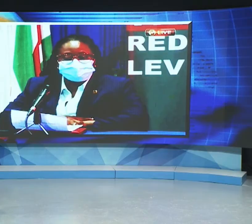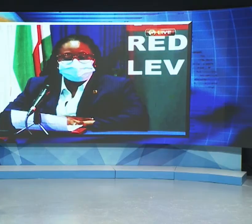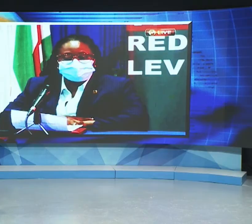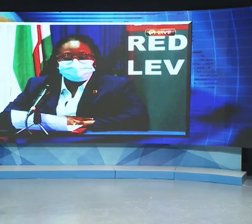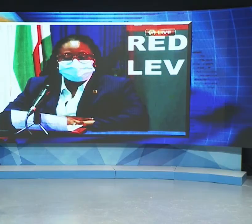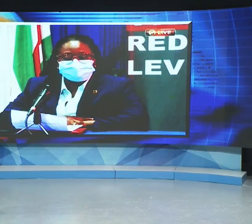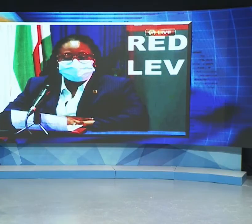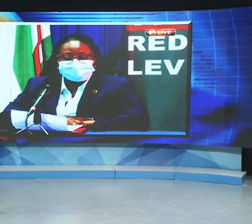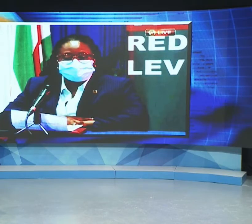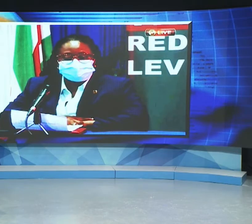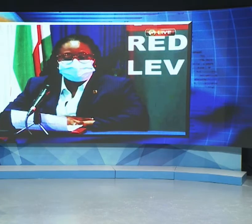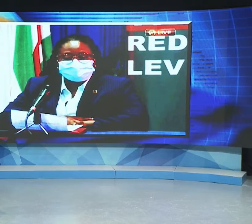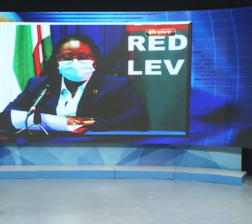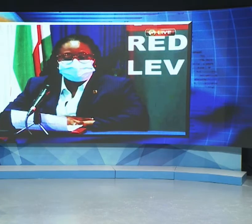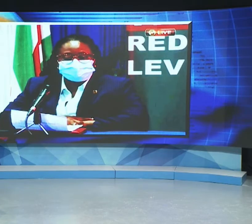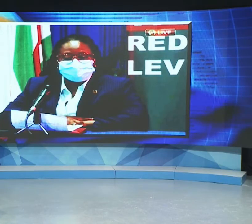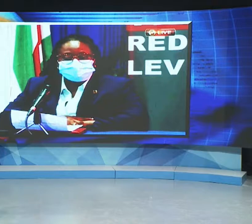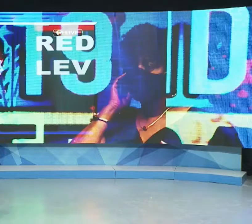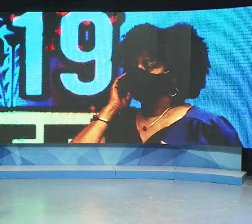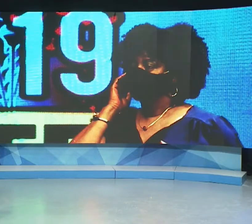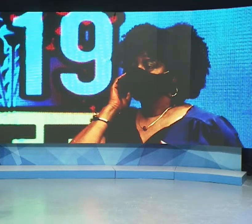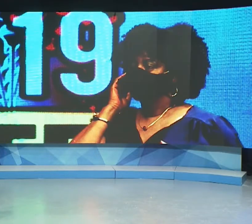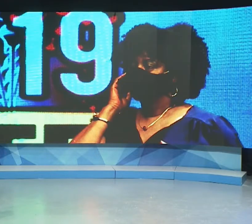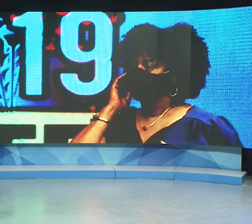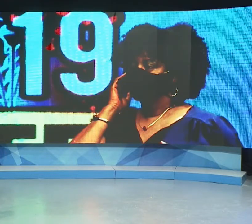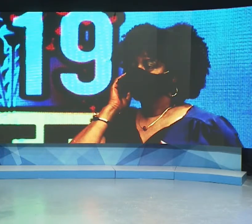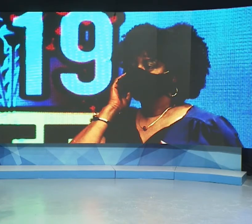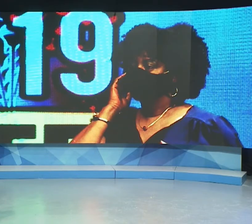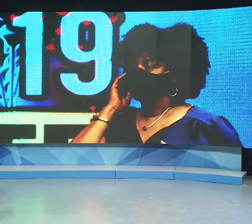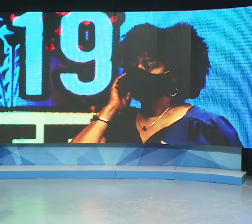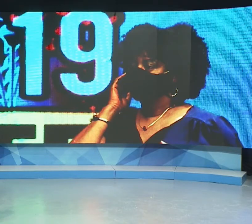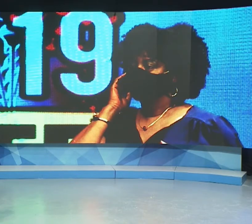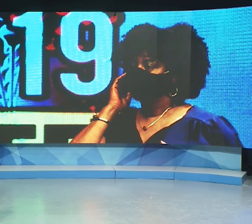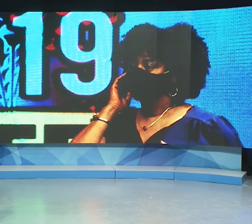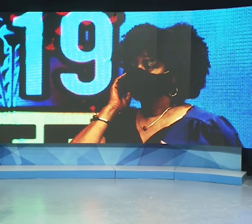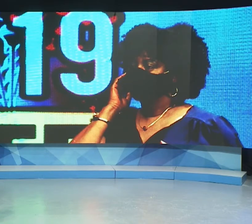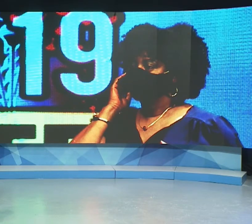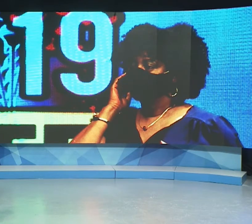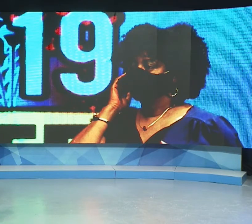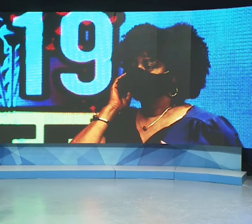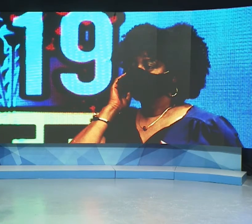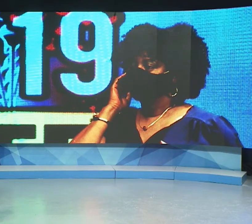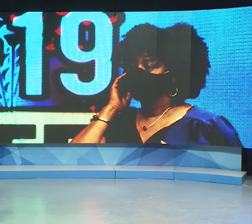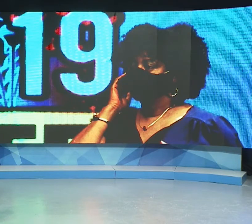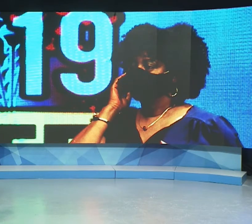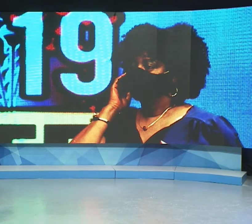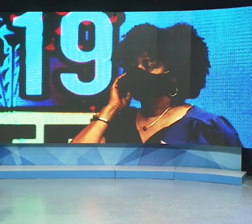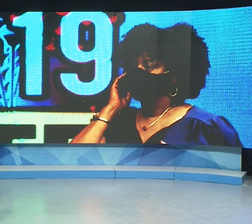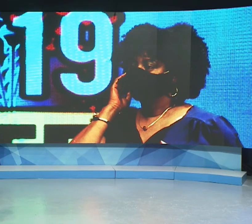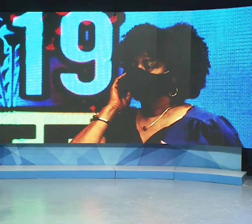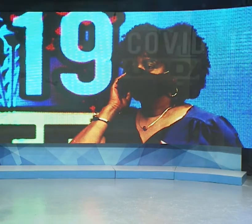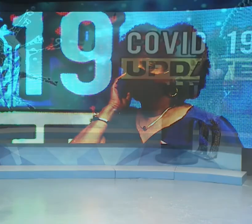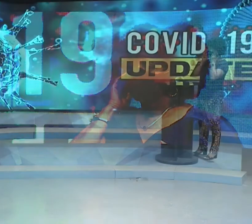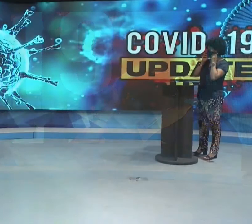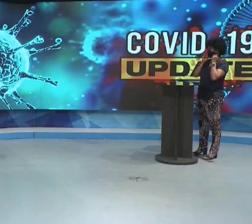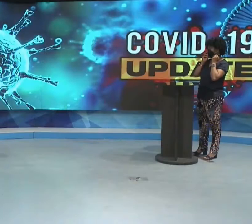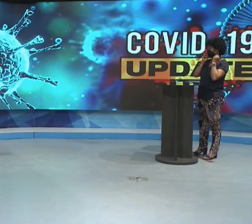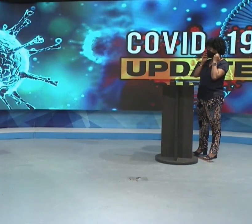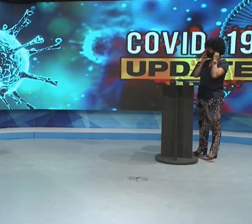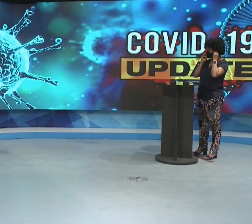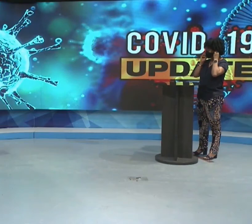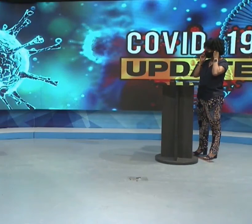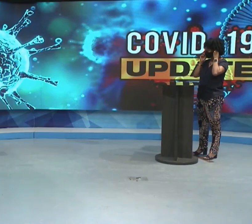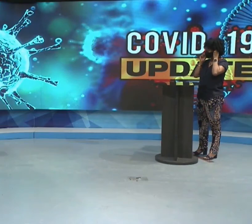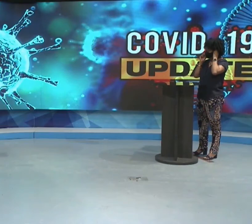Met het ingezamelde geld uit het project Su4Zu, Surinamers voor Surinamers, is er equipment gekocht voor de medische